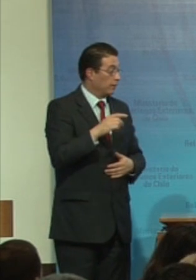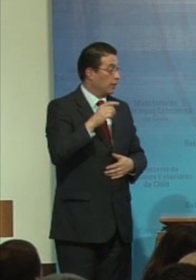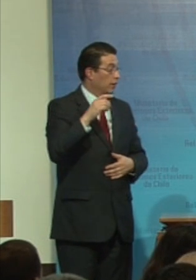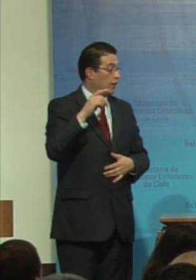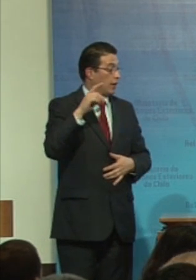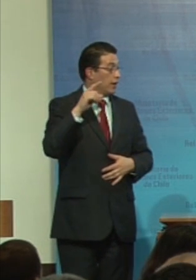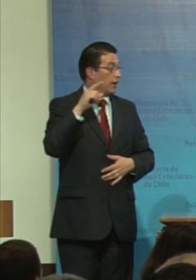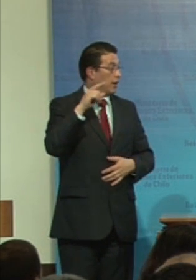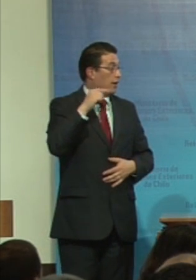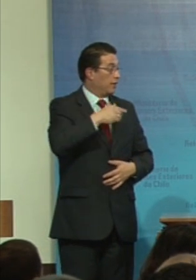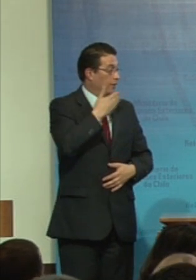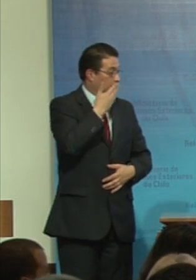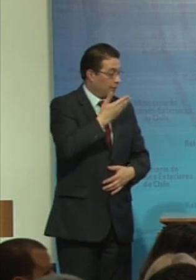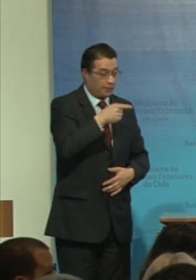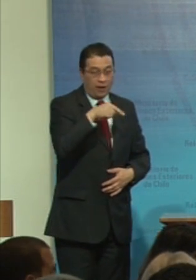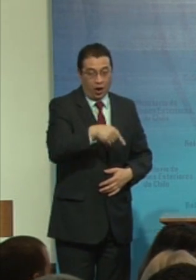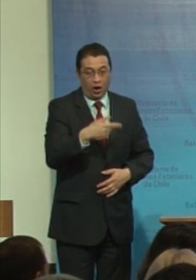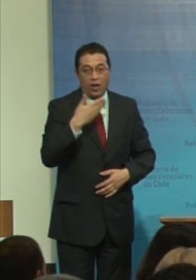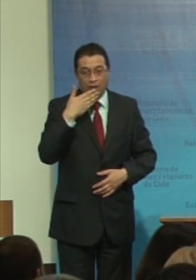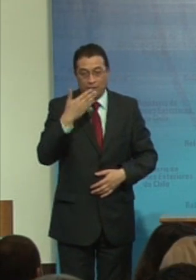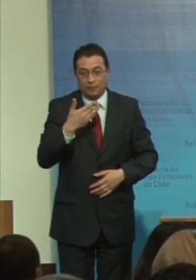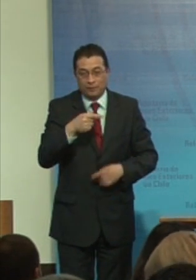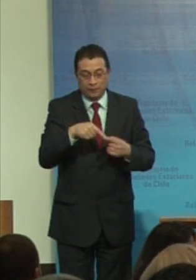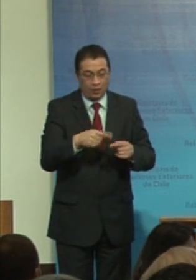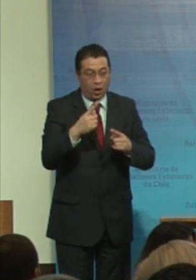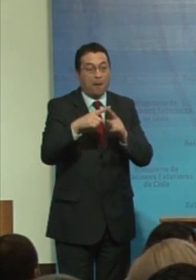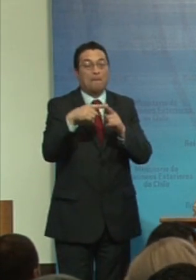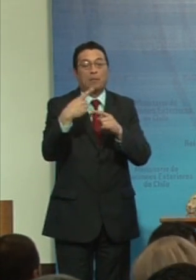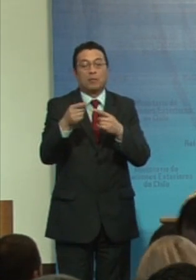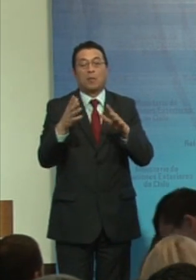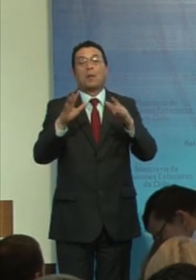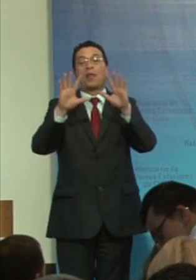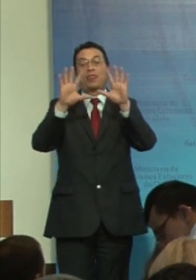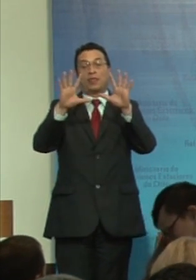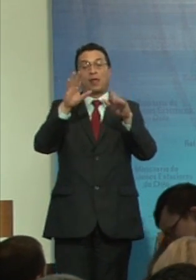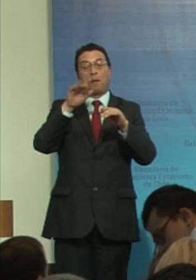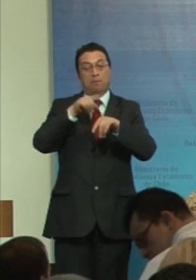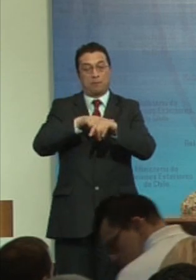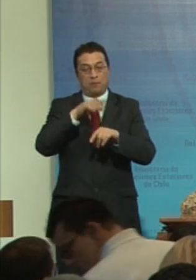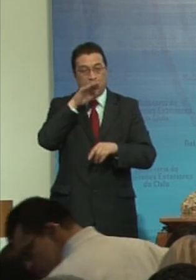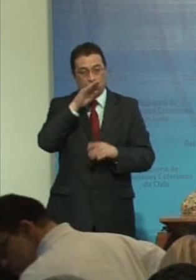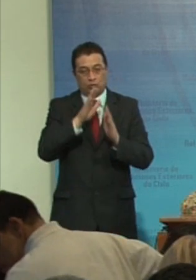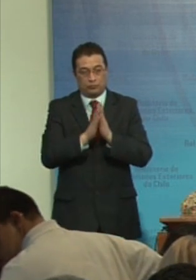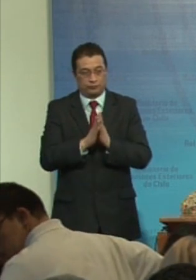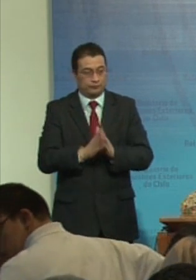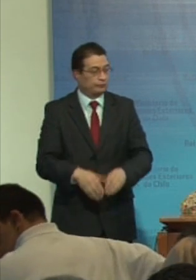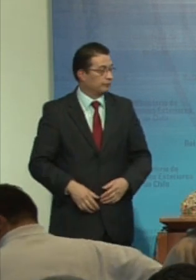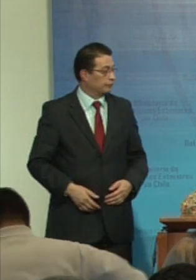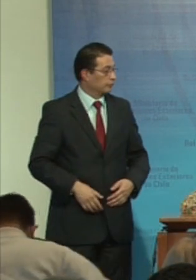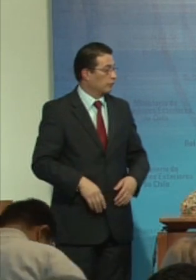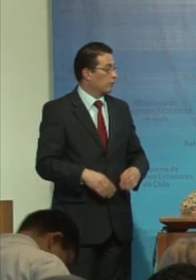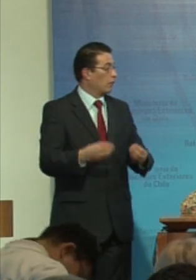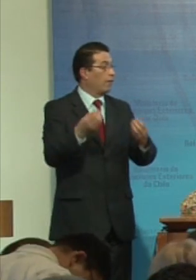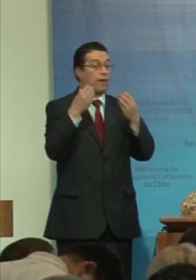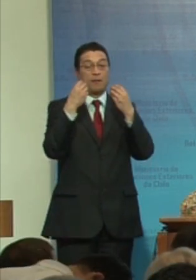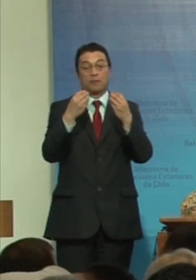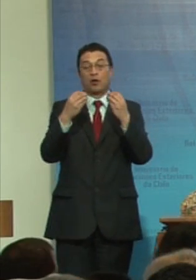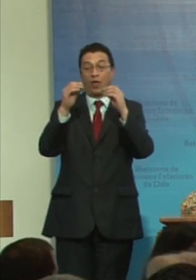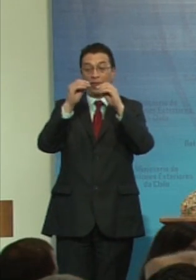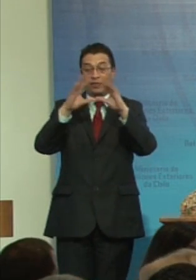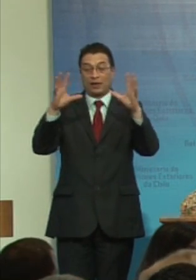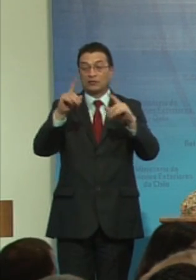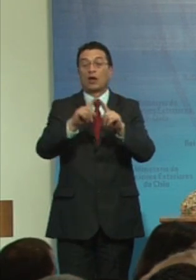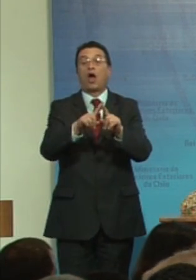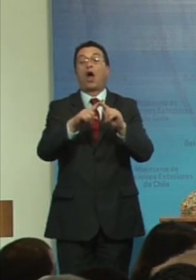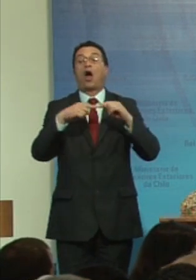para que ponga por aproximadamente 10 minutos muy buenos días a todos